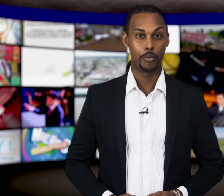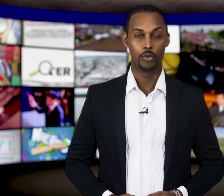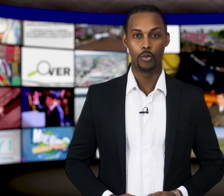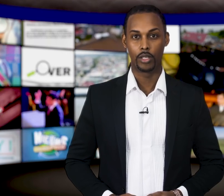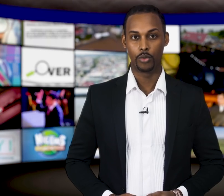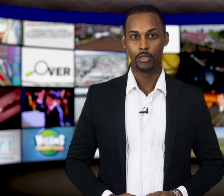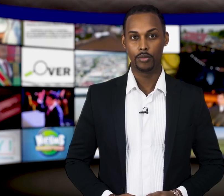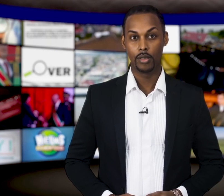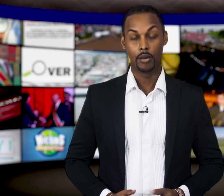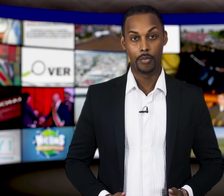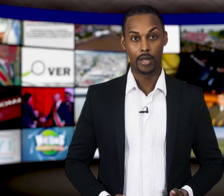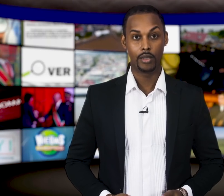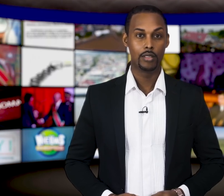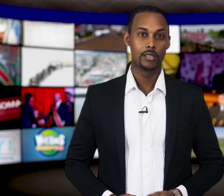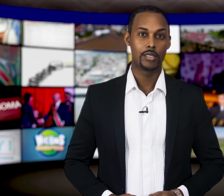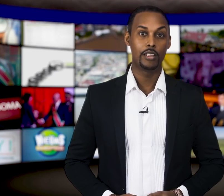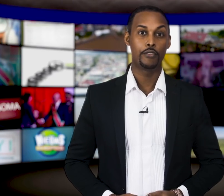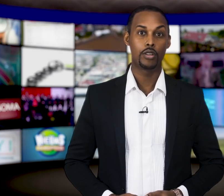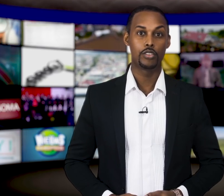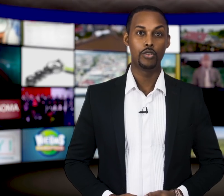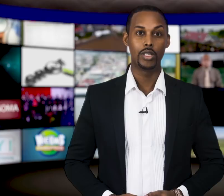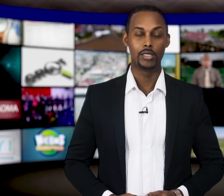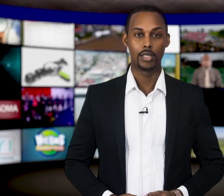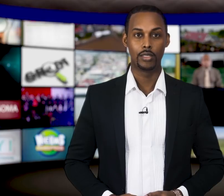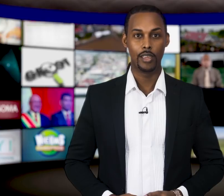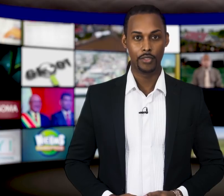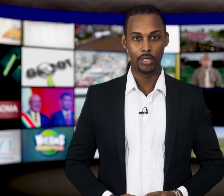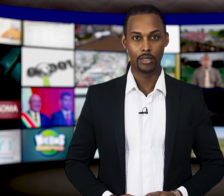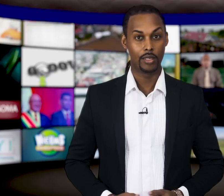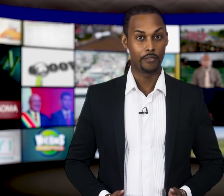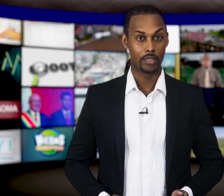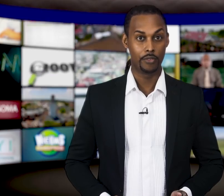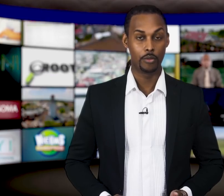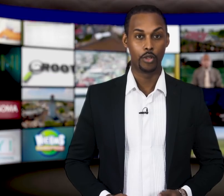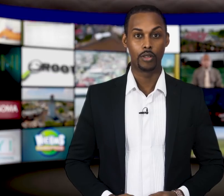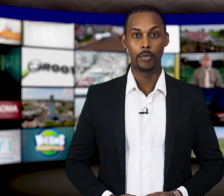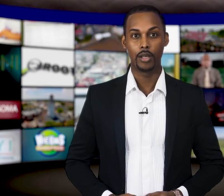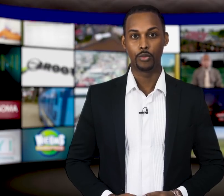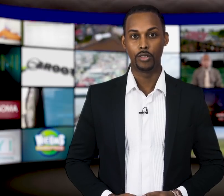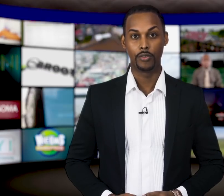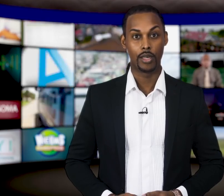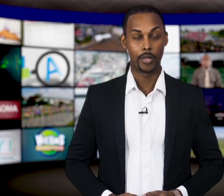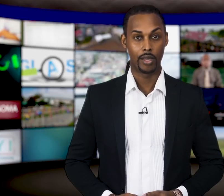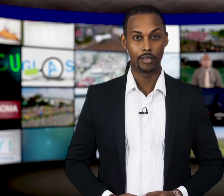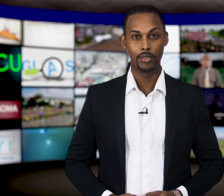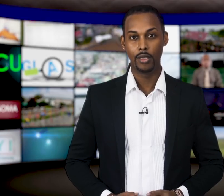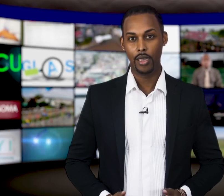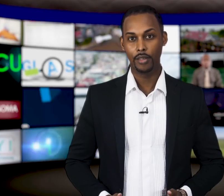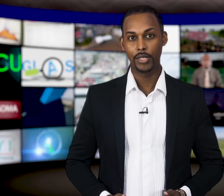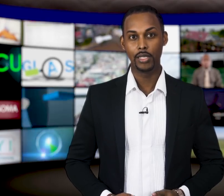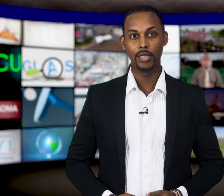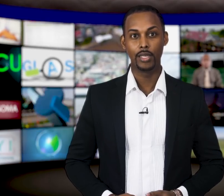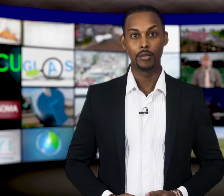versneltempo gewerkt worden, maar zal er volgens nieuwe inzichten efficiënt en effectief gebruik gemaakt worden van apparaten